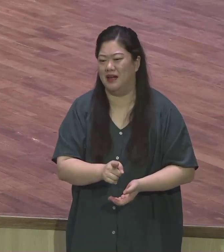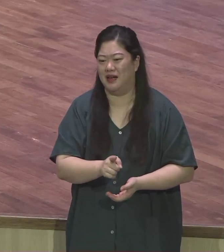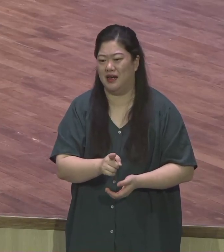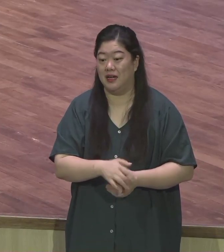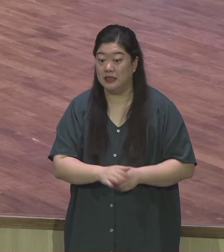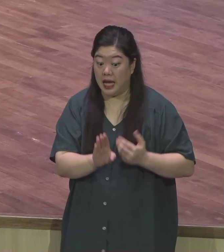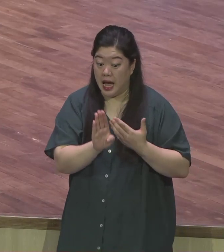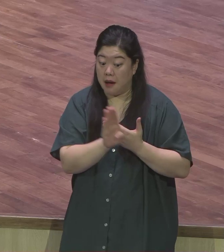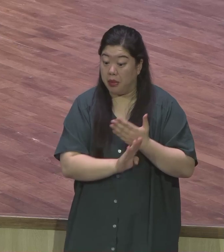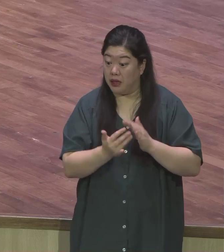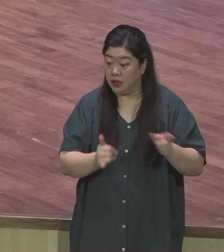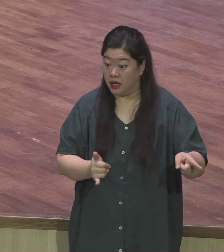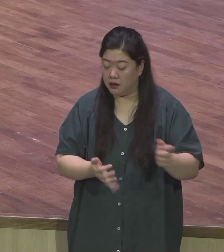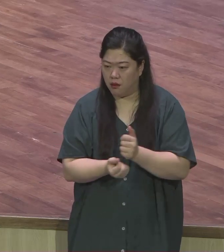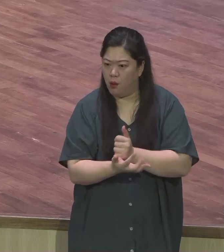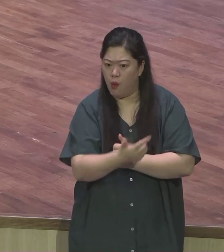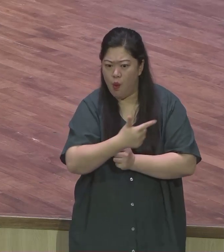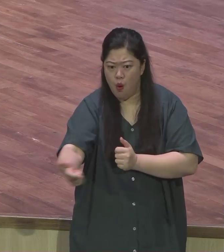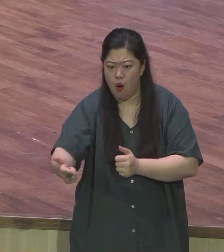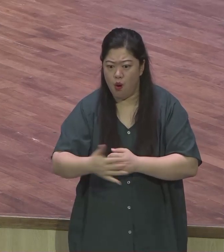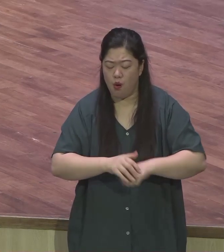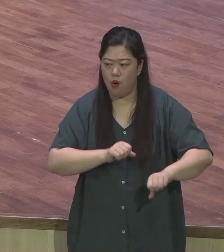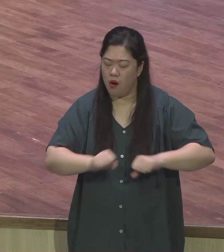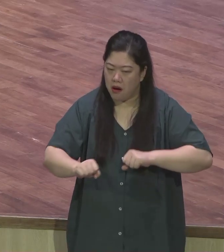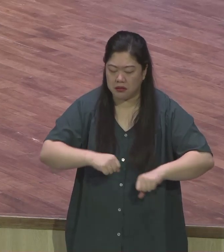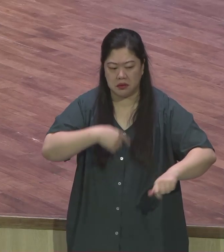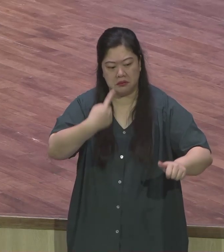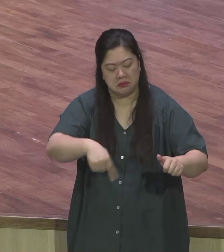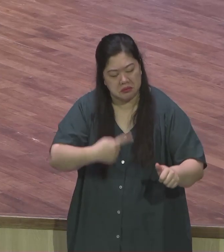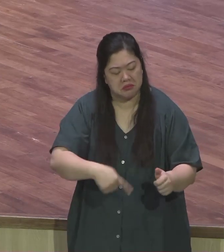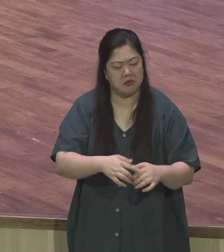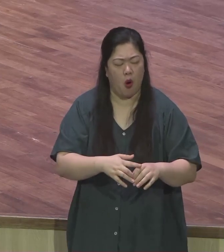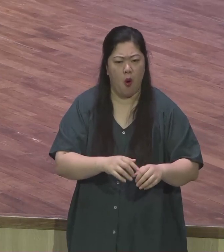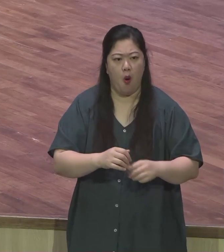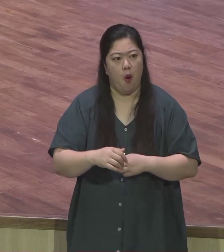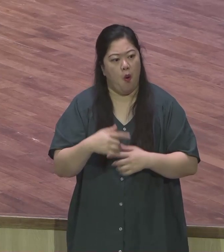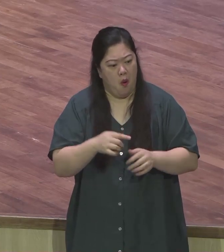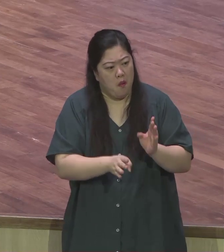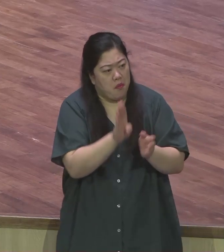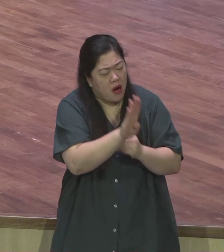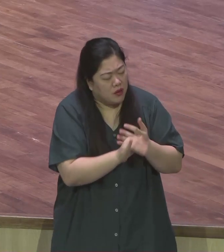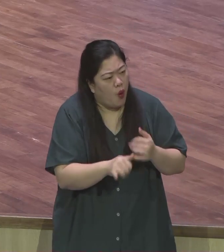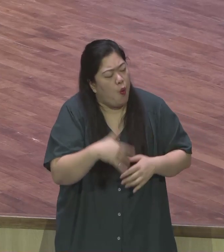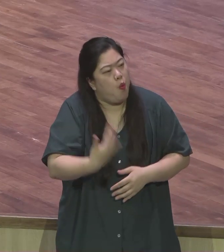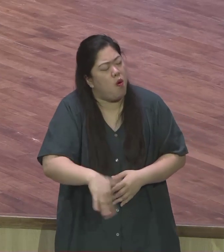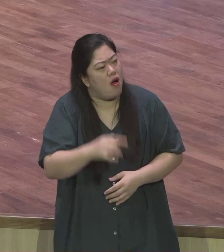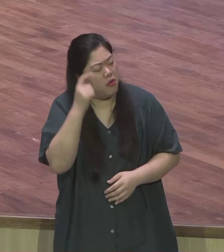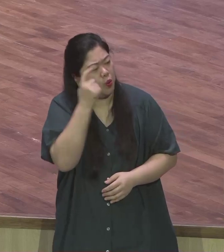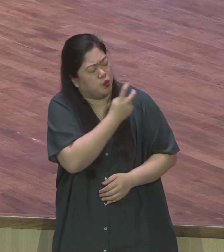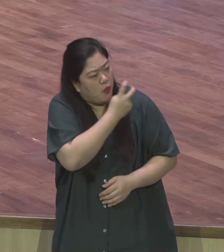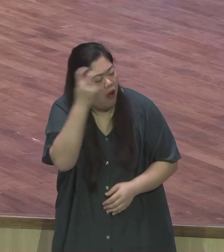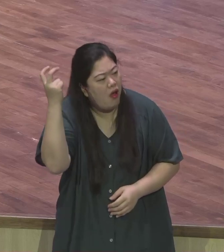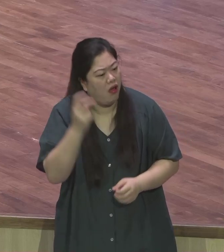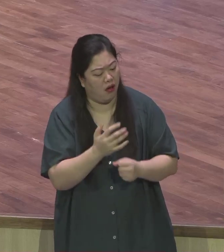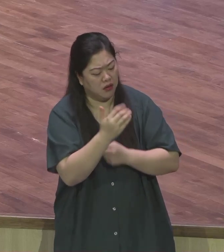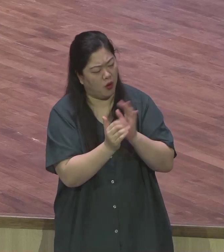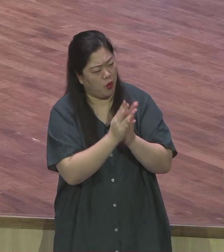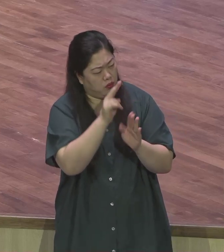것을 말하고 있습니다 예수님 당시의 사람들이 볼 때 바리새인과 서기관들 이들은 경건한 모델로